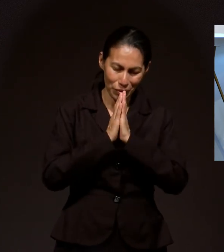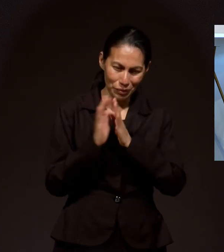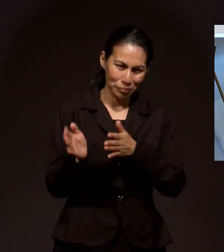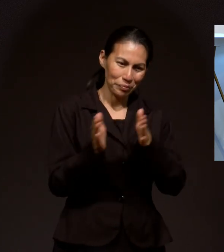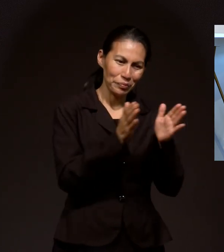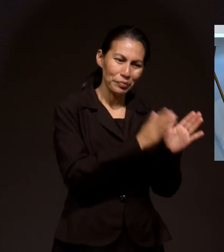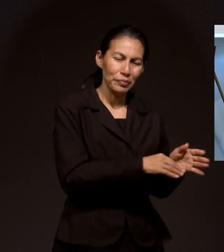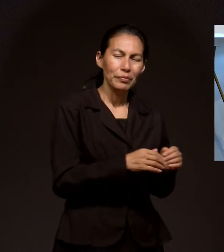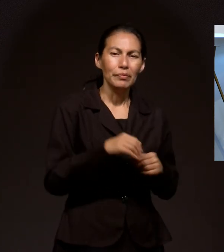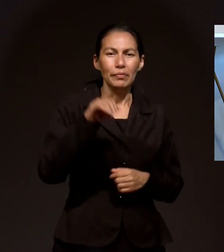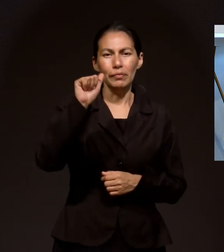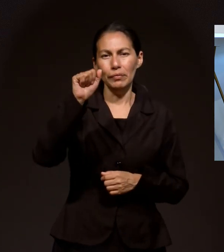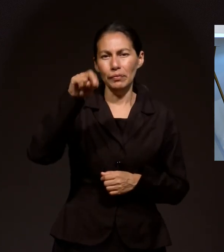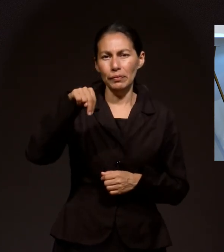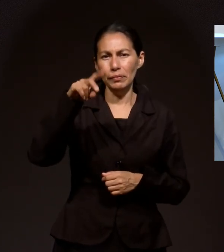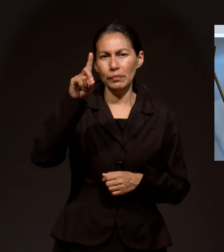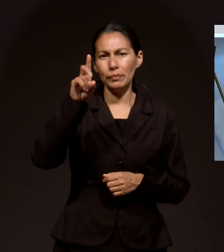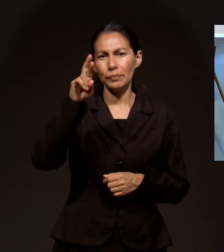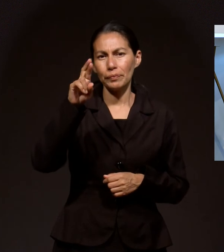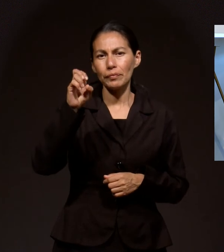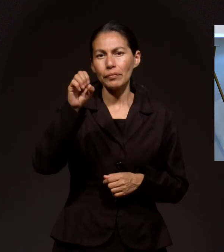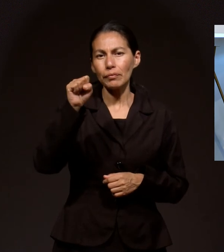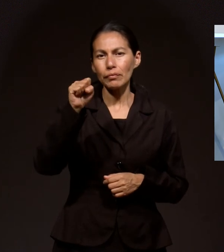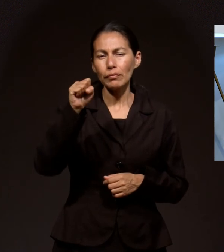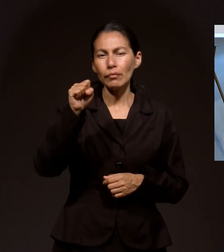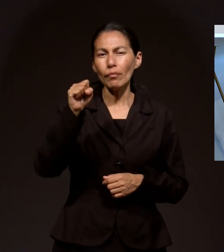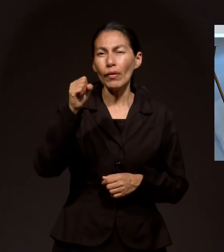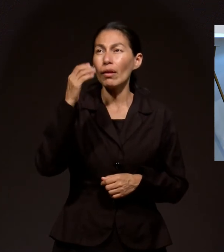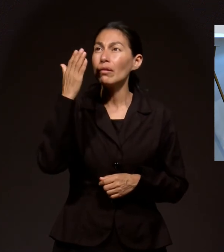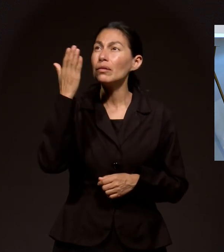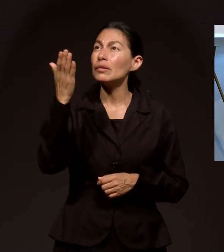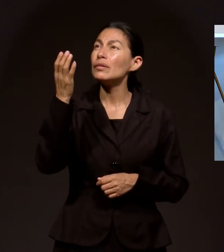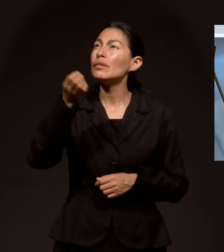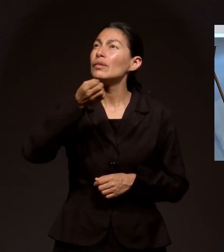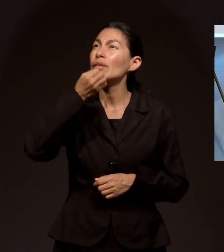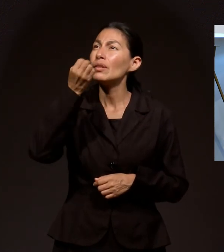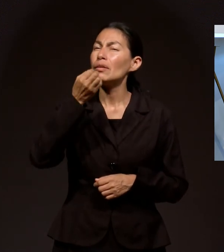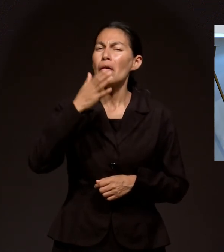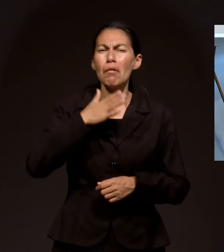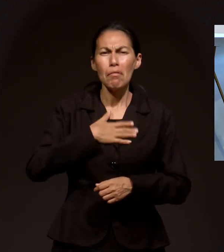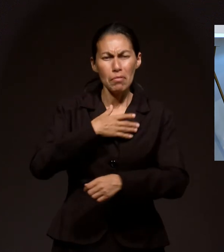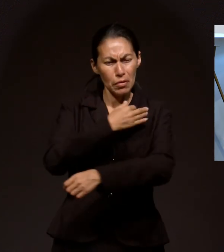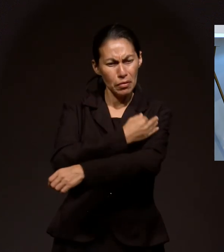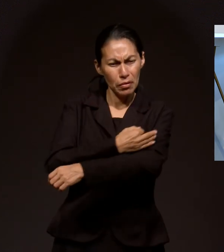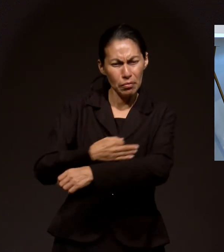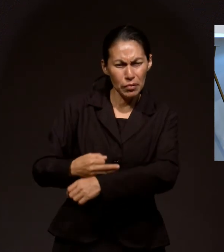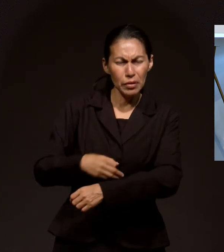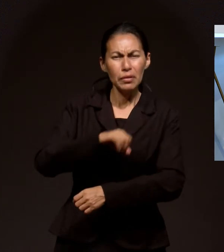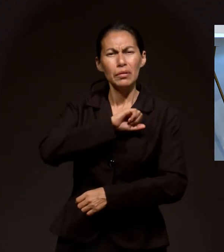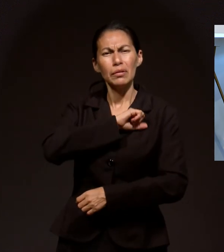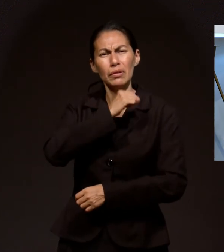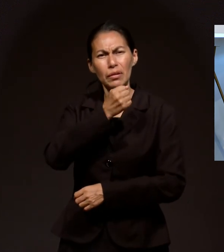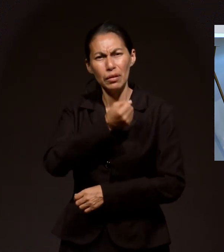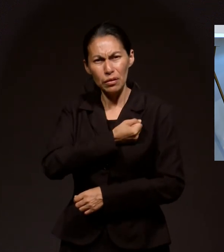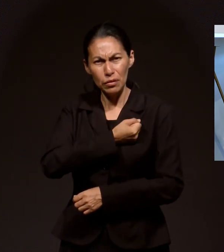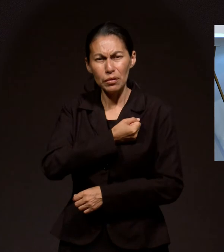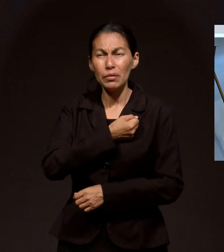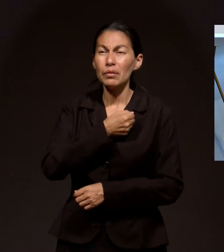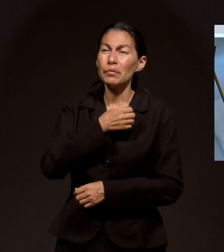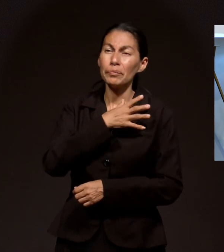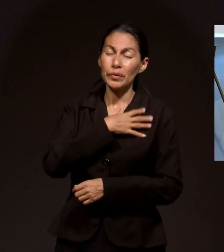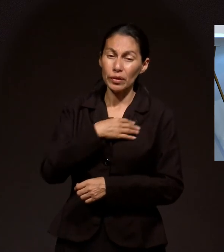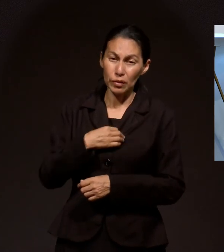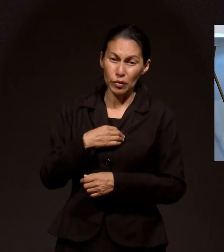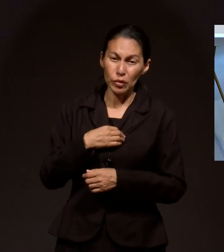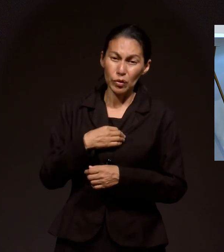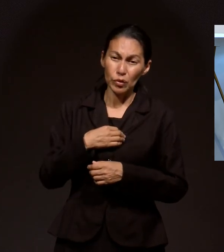Andrés Mi petición De oración Es por mi familia Mi salud Para que nuestros hijos Avancen